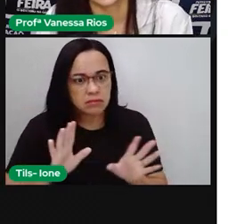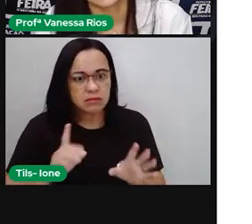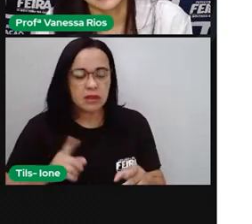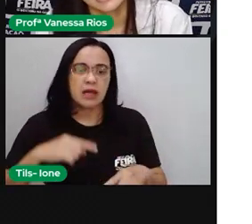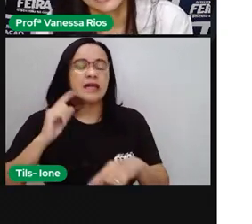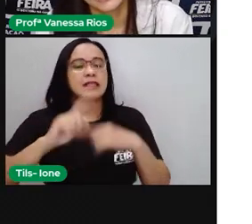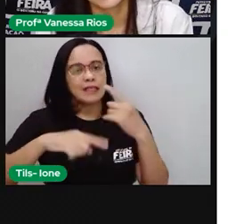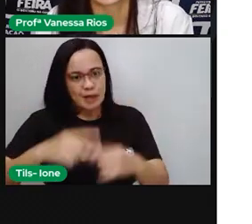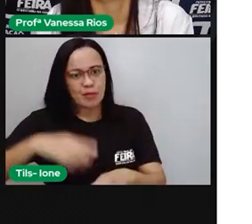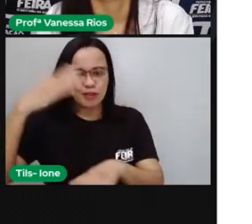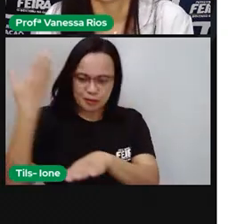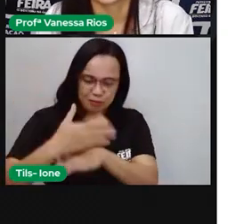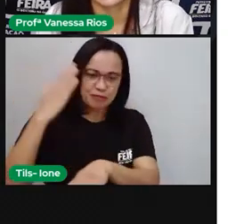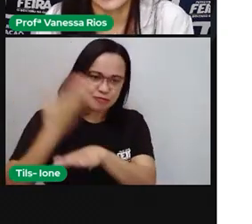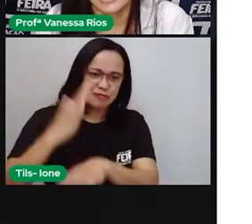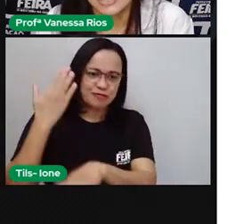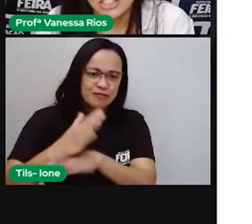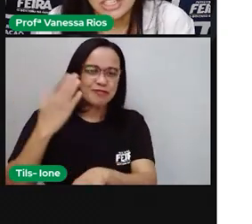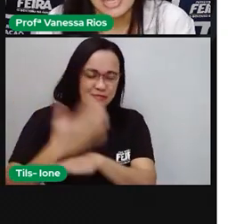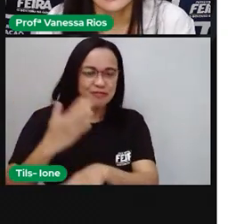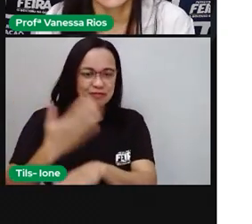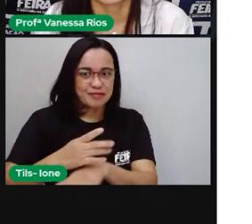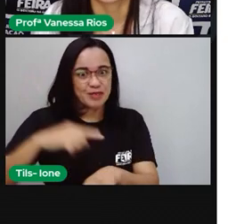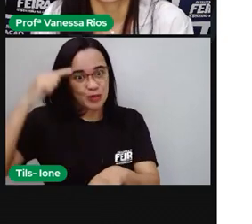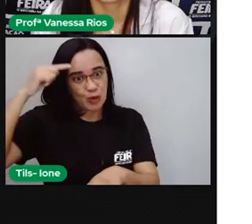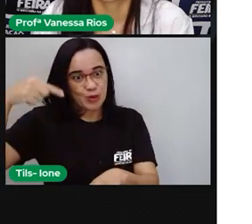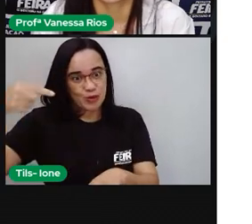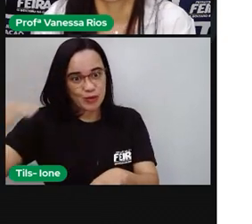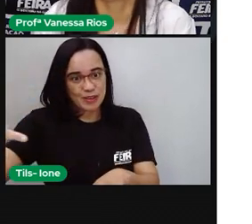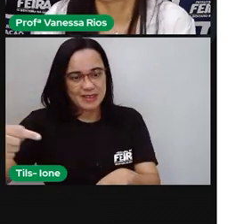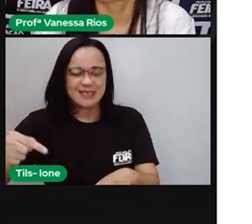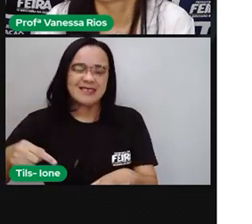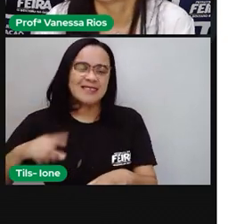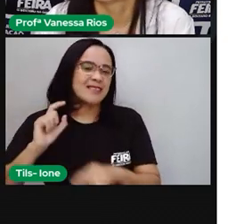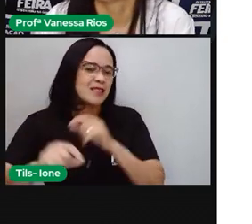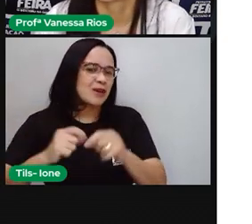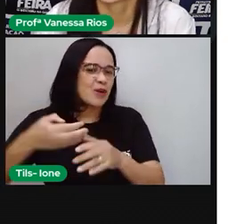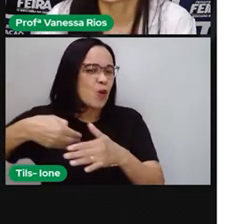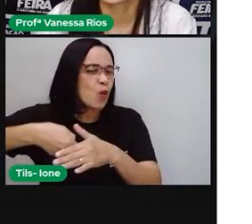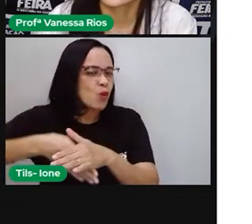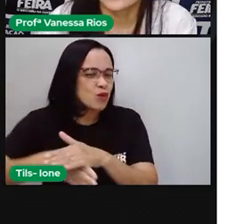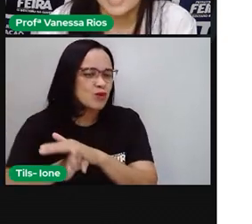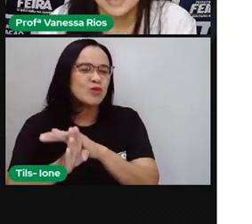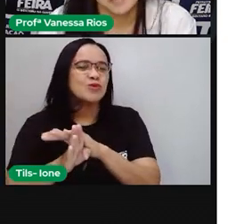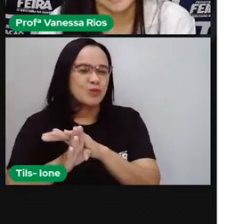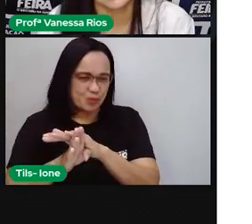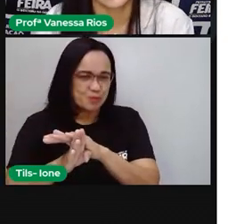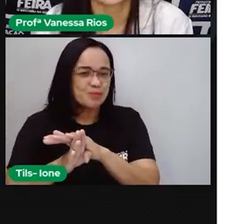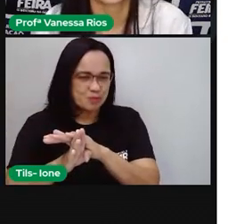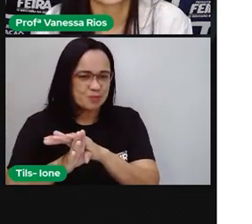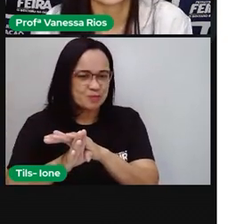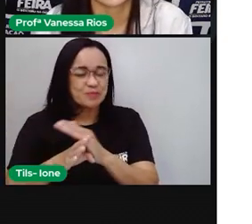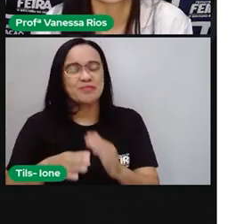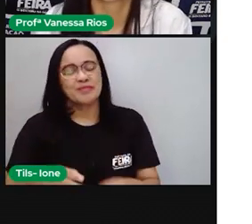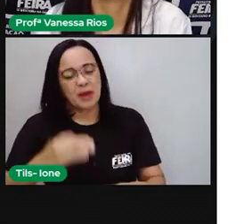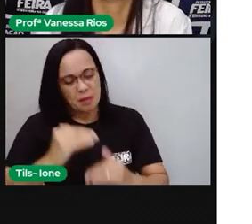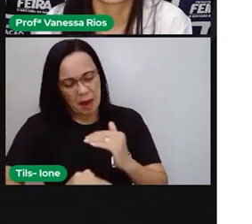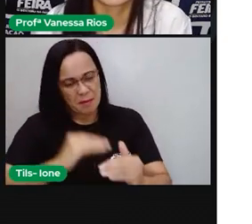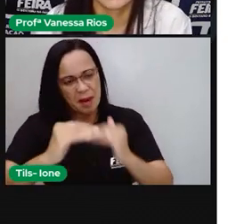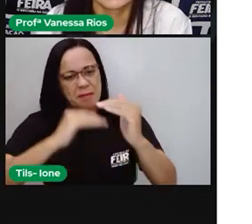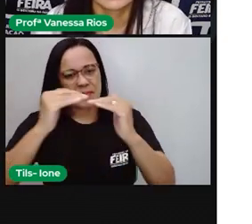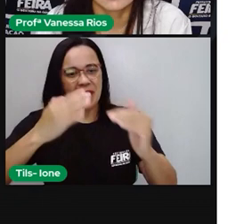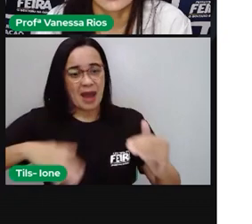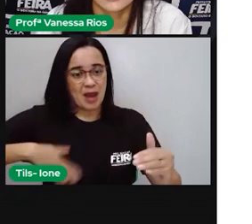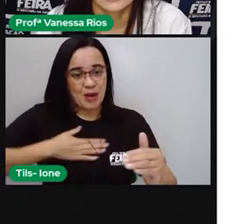prática da leitura, dia a dia, a pessoa vai se habituando e tomando gosto por esse processo, por essa ação